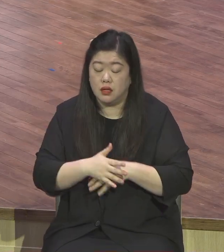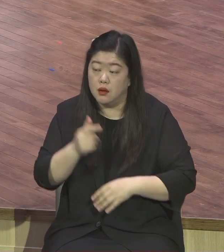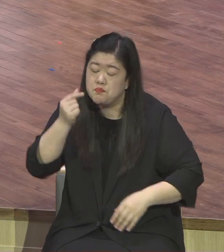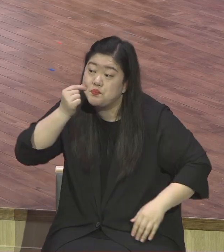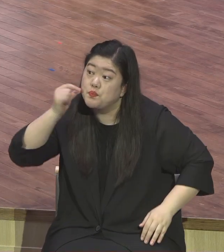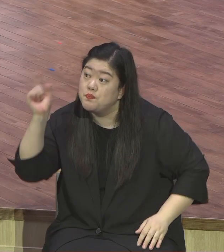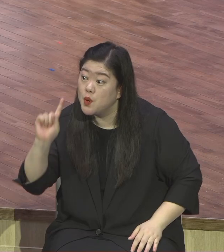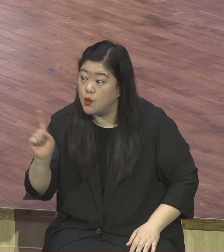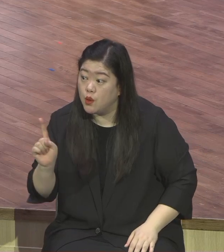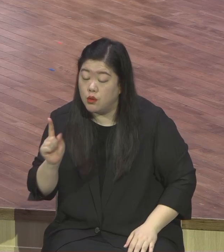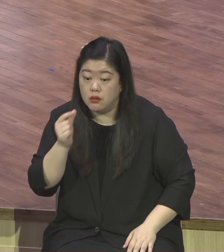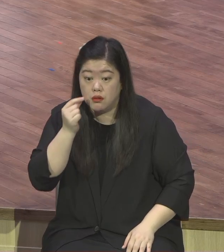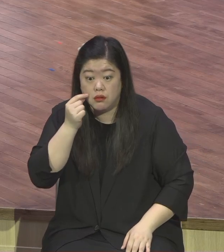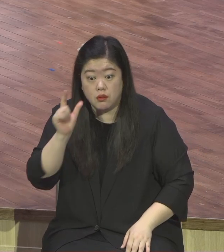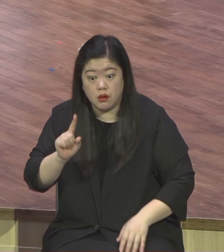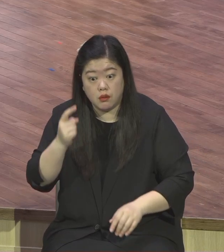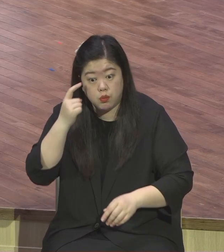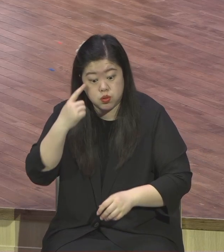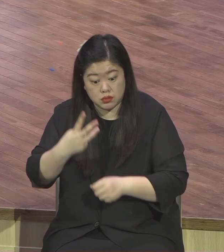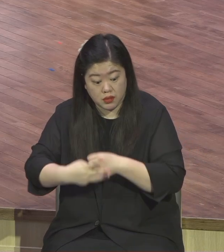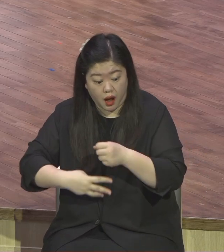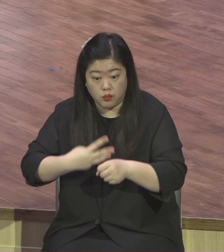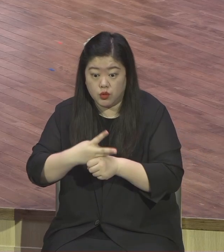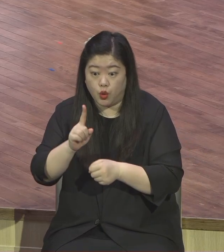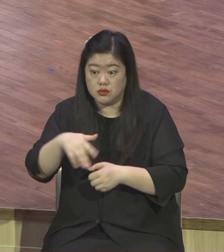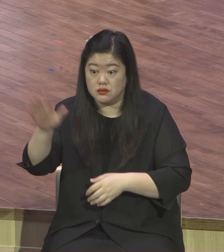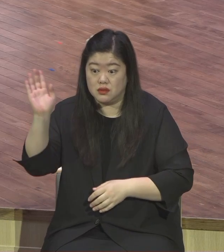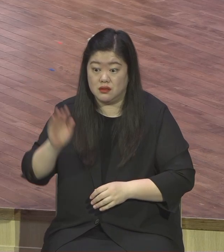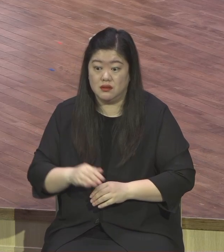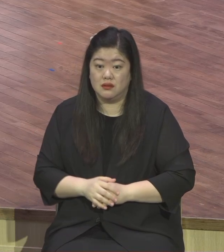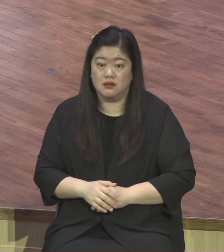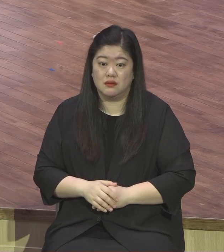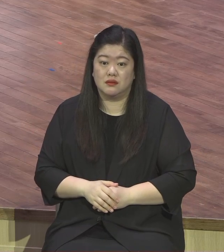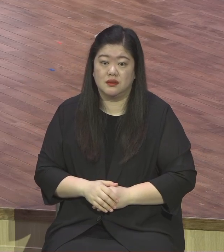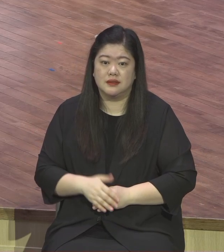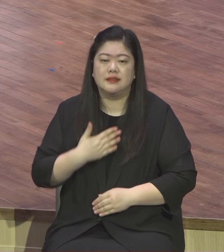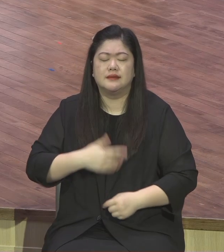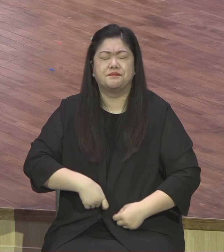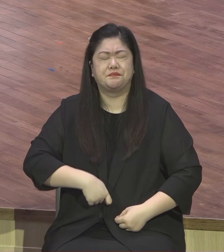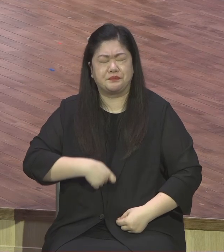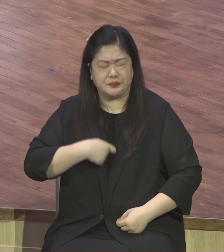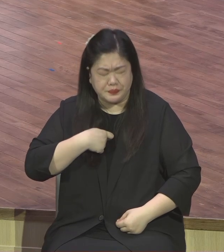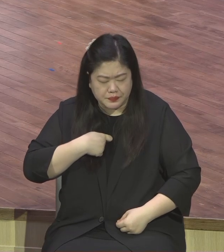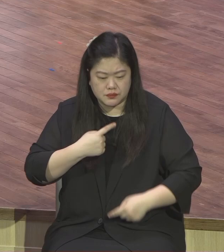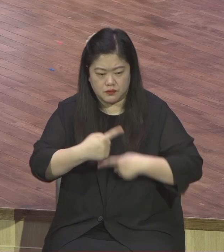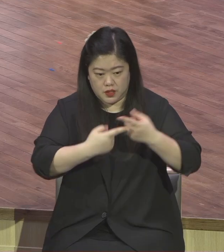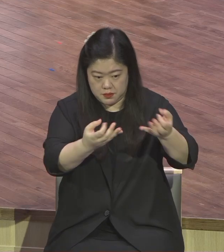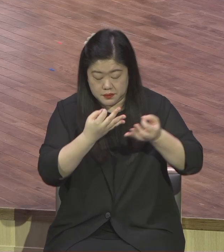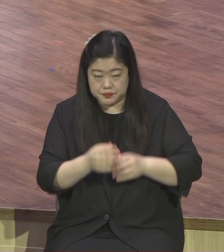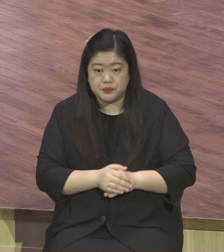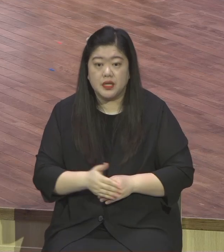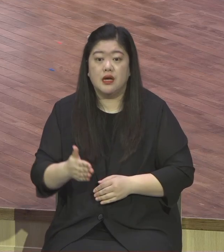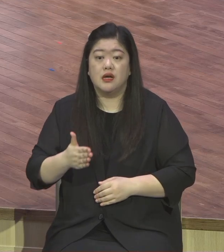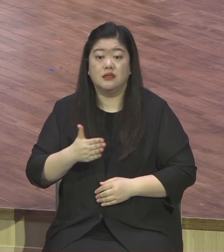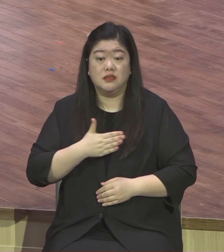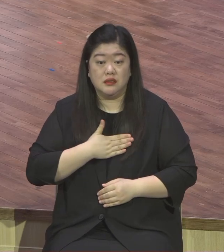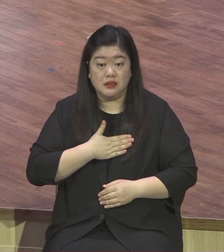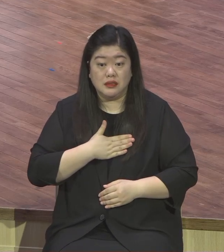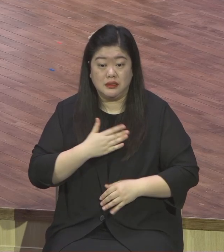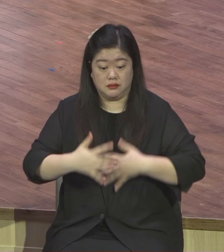예수께서 대답하여 이러시되 내가 진실로 내게 노니 만일 너희가 믿음이 있고 의심하지 않으면 이 무화과